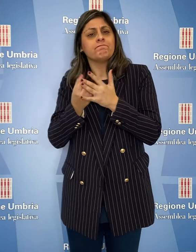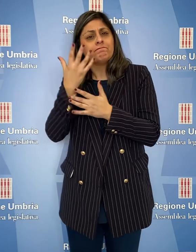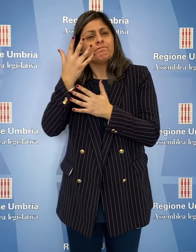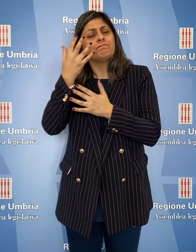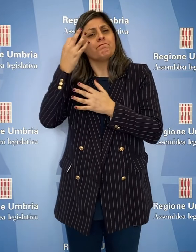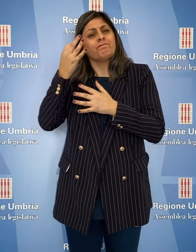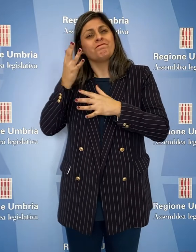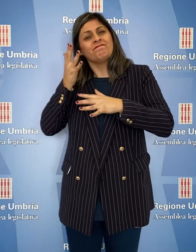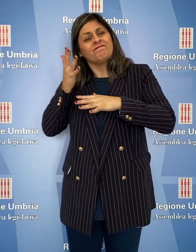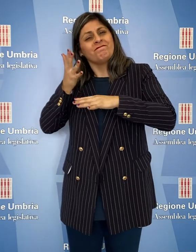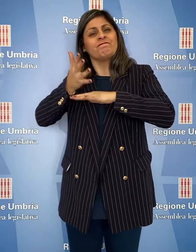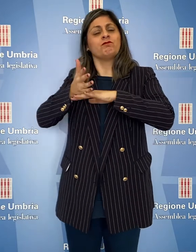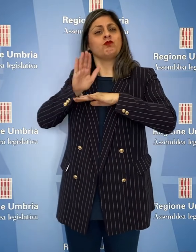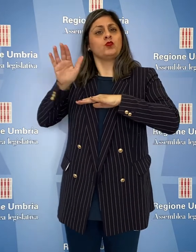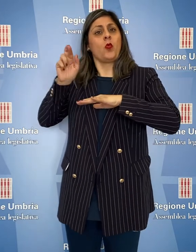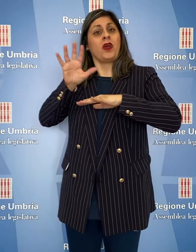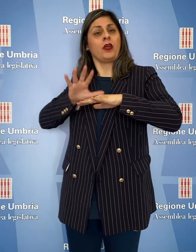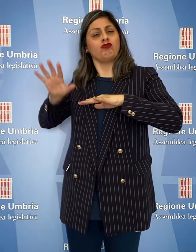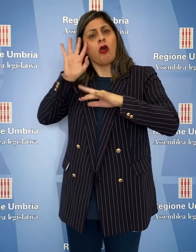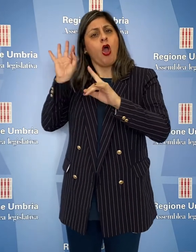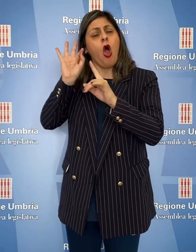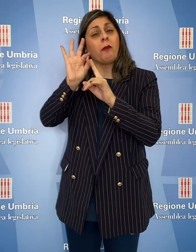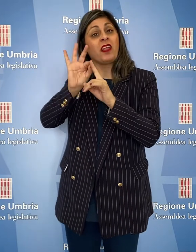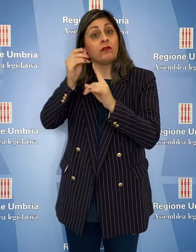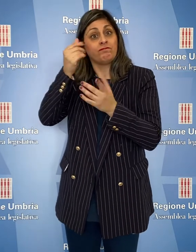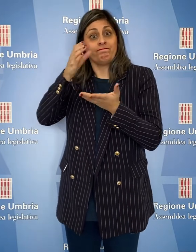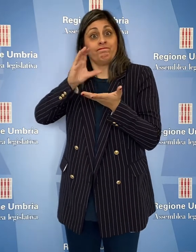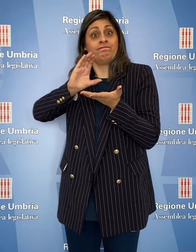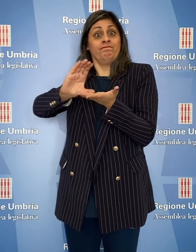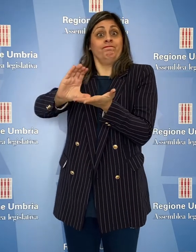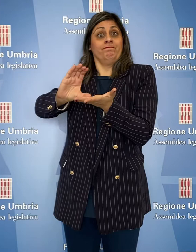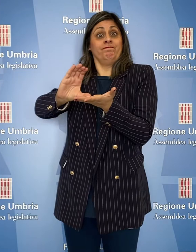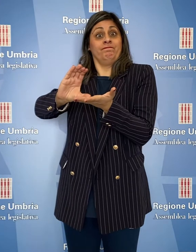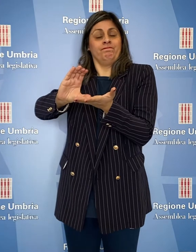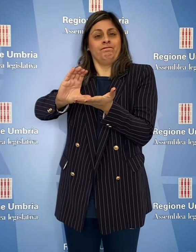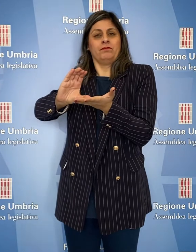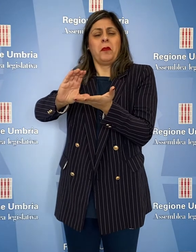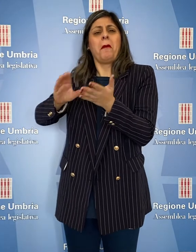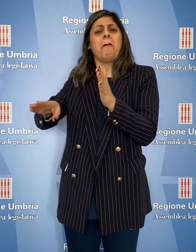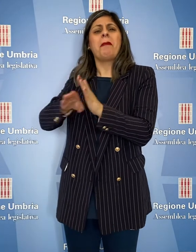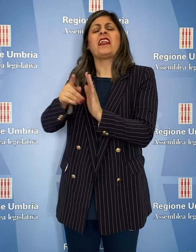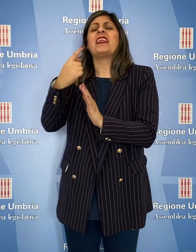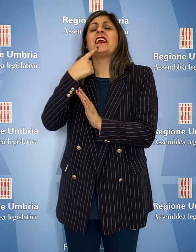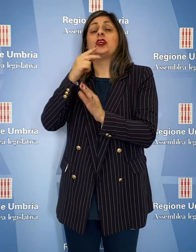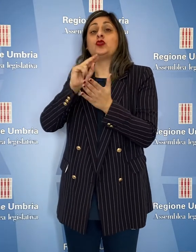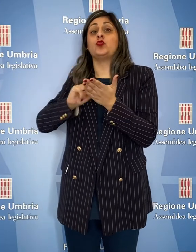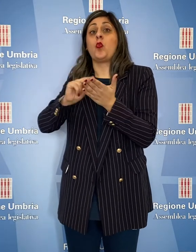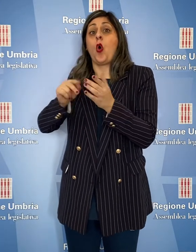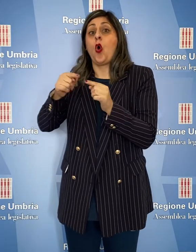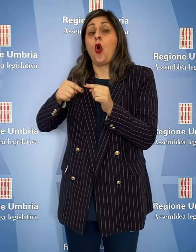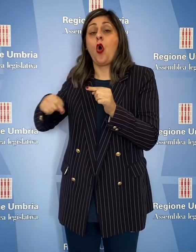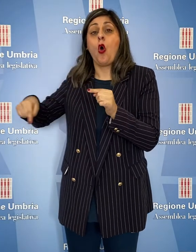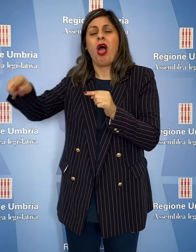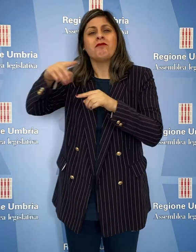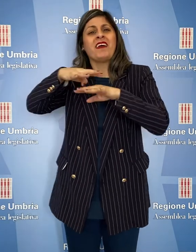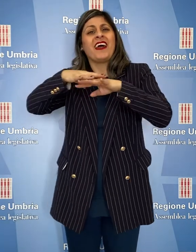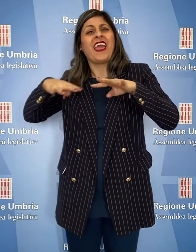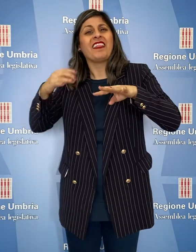attivare un apposito intervento regionale finalizzato a finanziare, a iniziare dagli istituti scolastici,